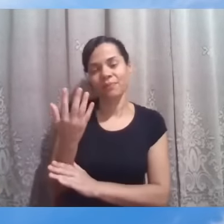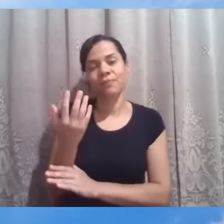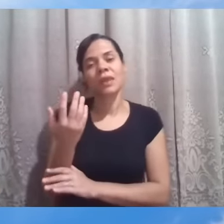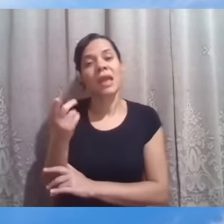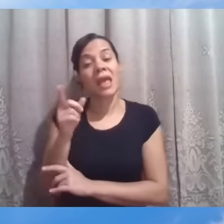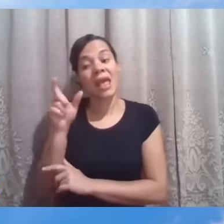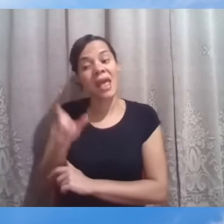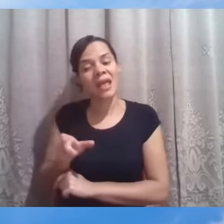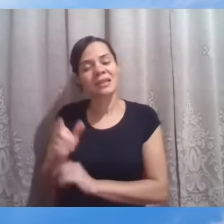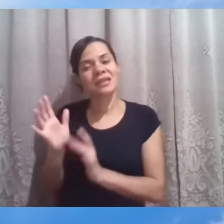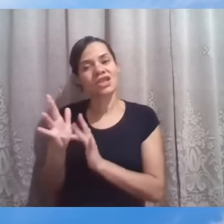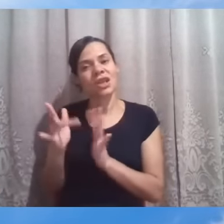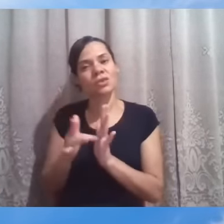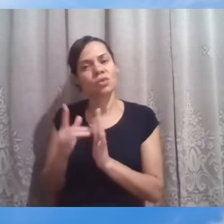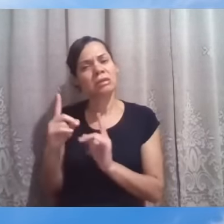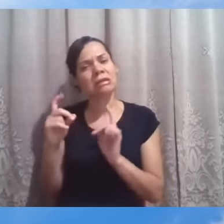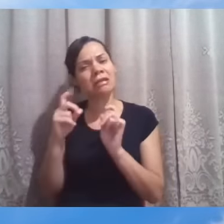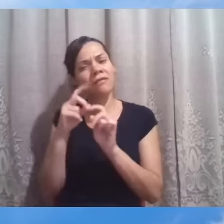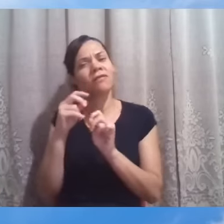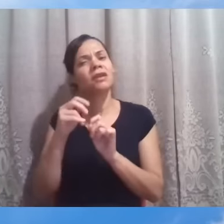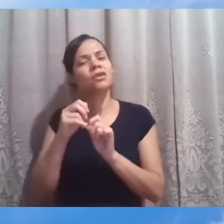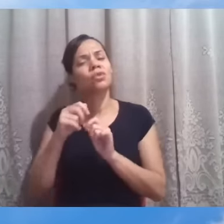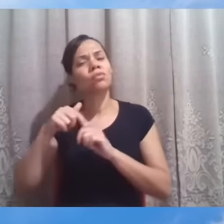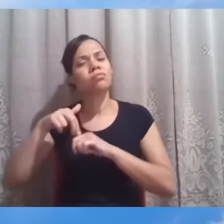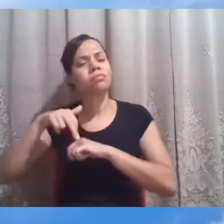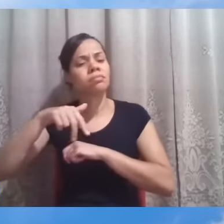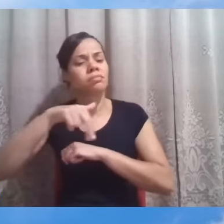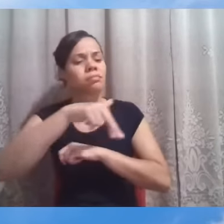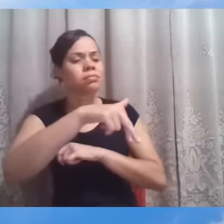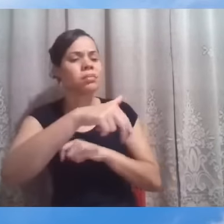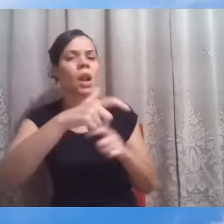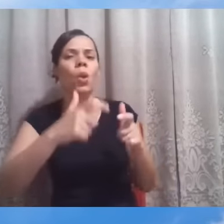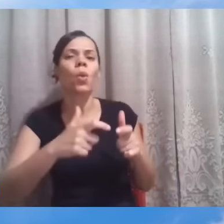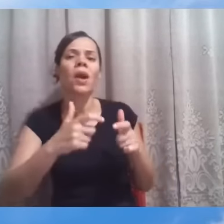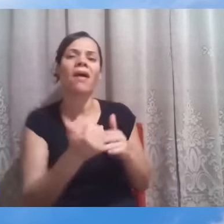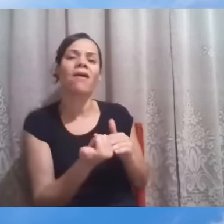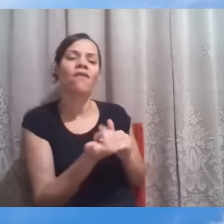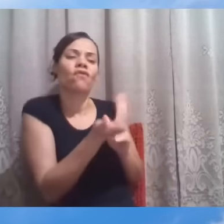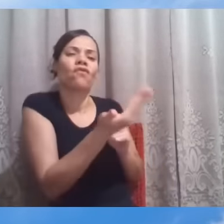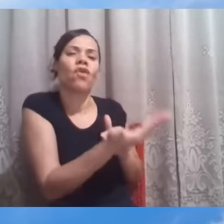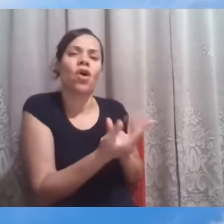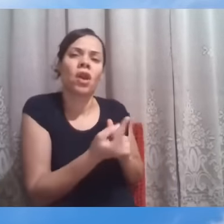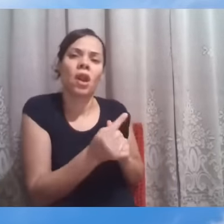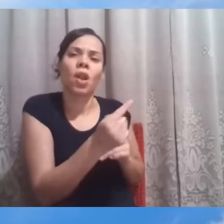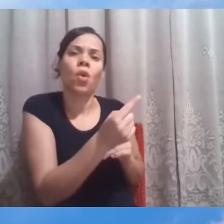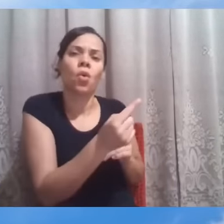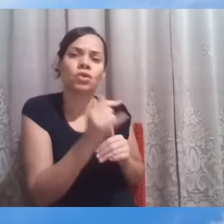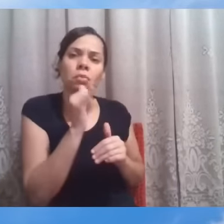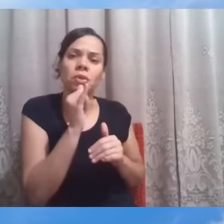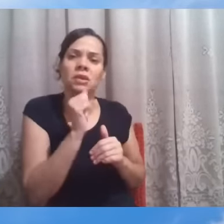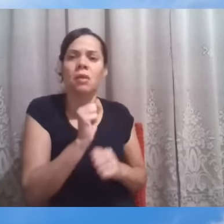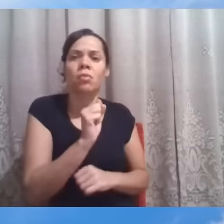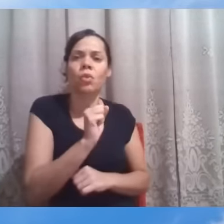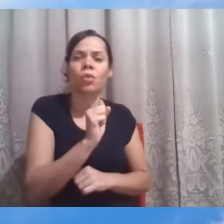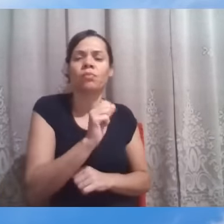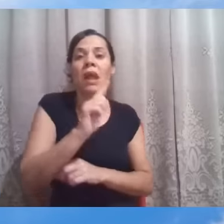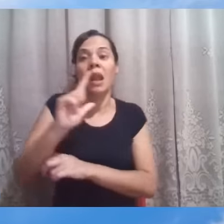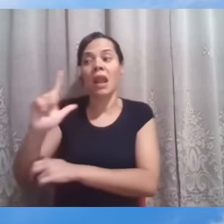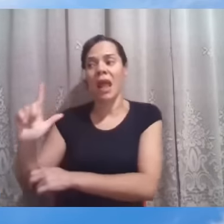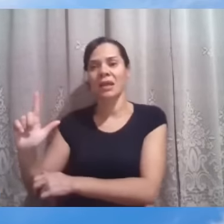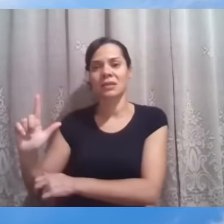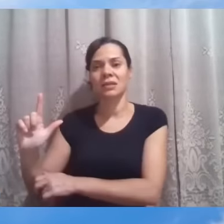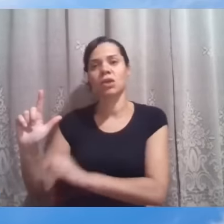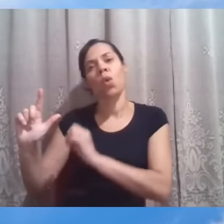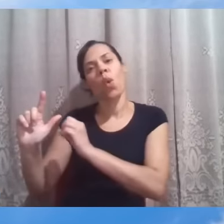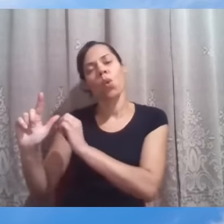em regiões para além desse contexto de atuação, mais ao leste do Jordão, por exemplo, ou mais a norte